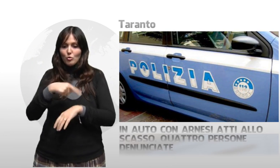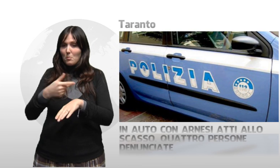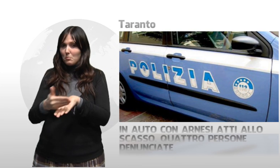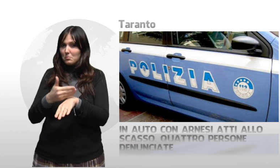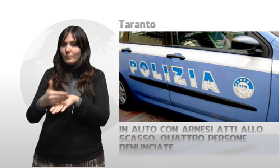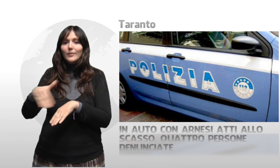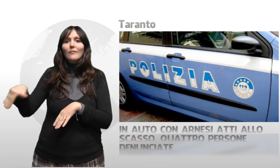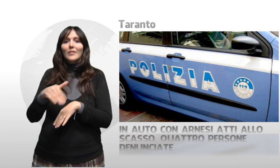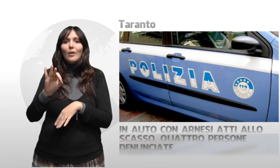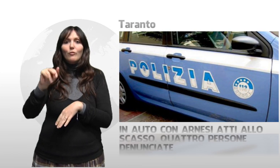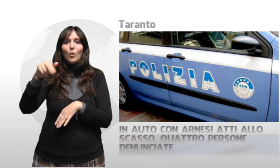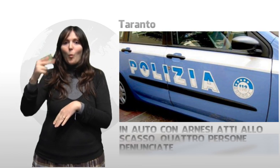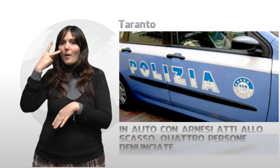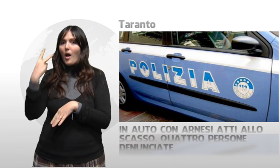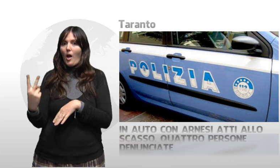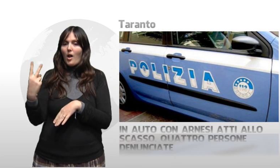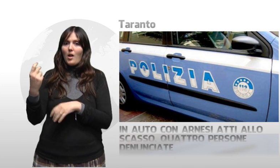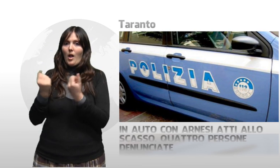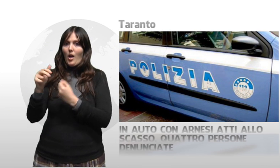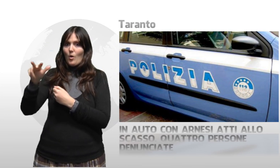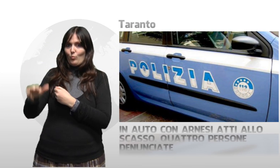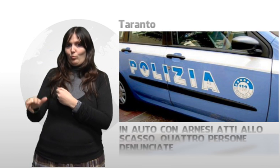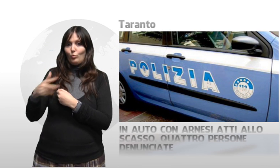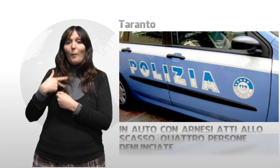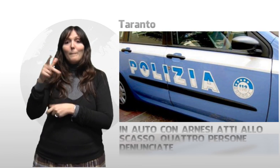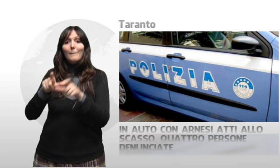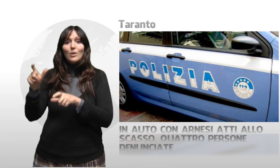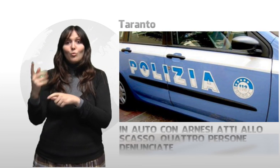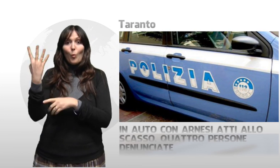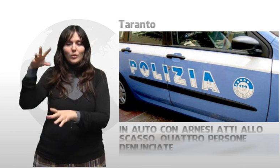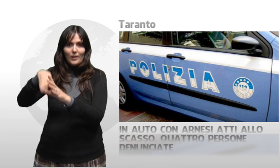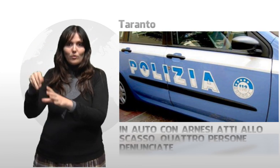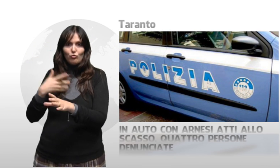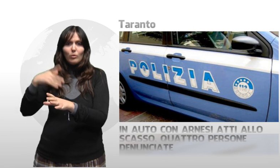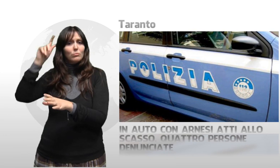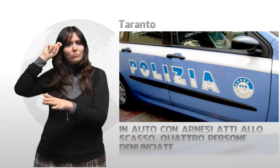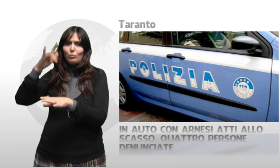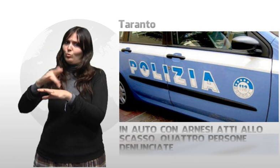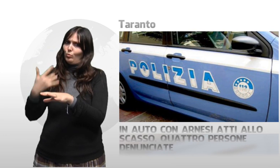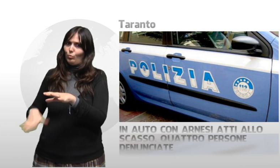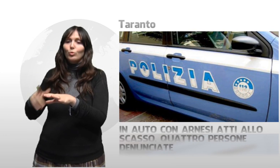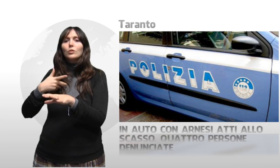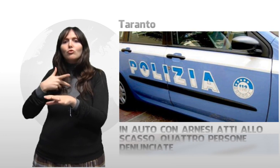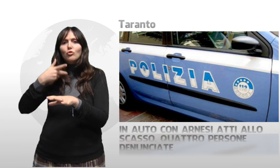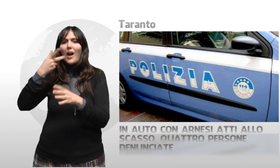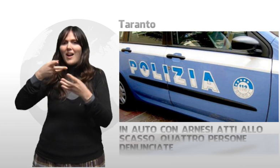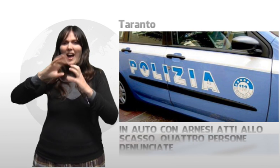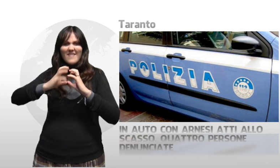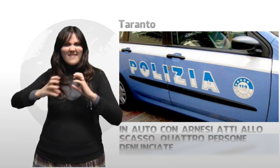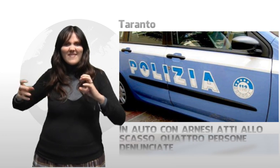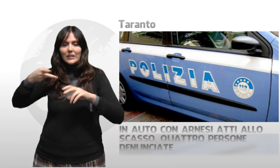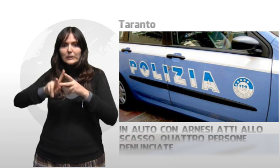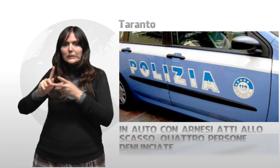rintracciata in via Fiume. I quattro soggetti a bordo, tutti con precedenti di polizia, erano in possesso di numerosi